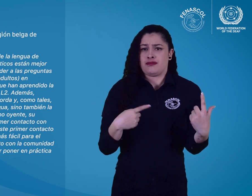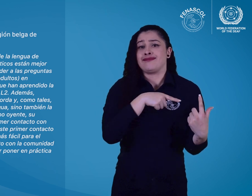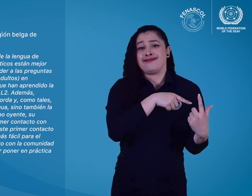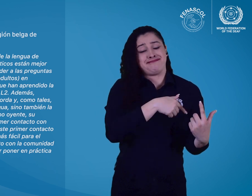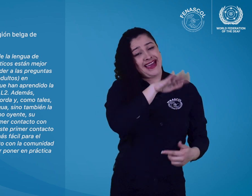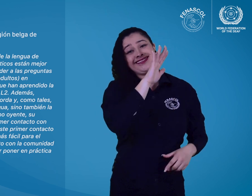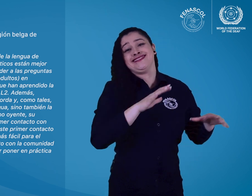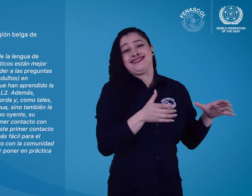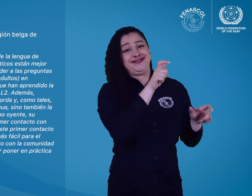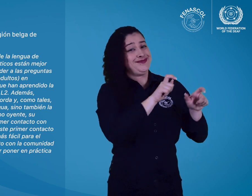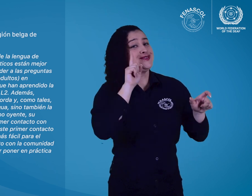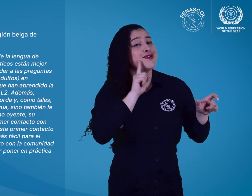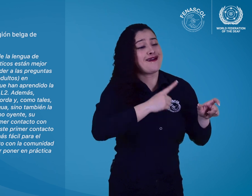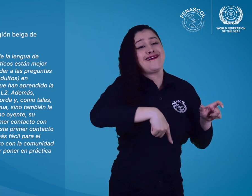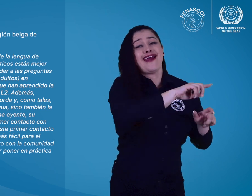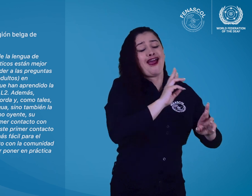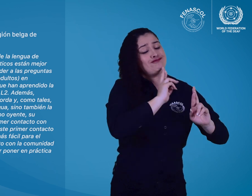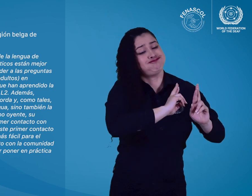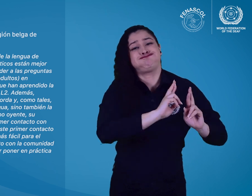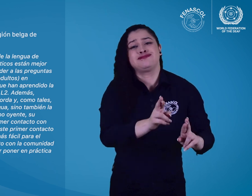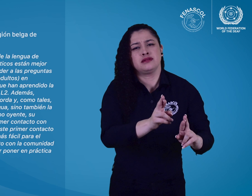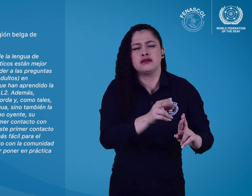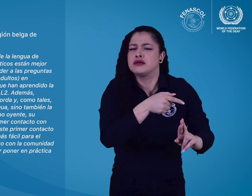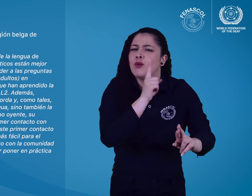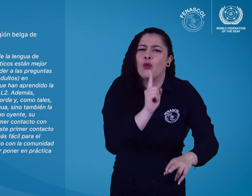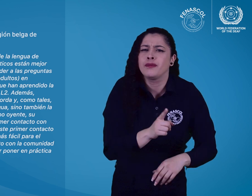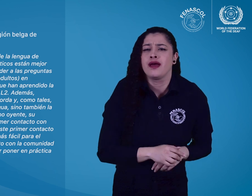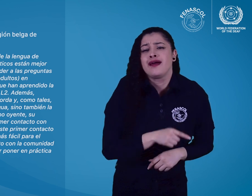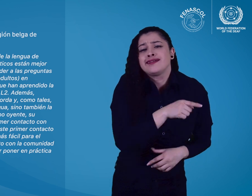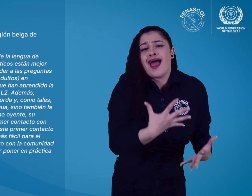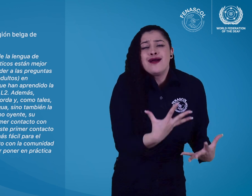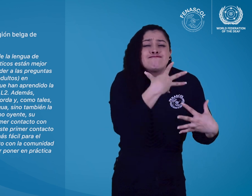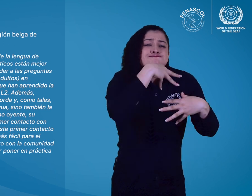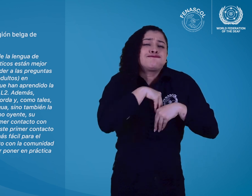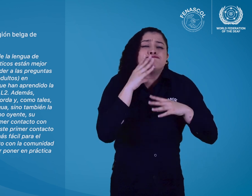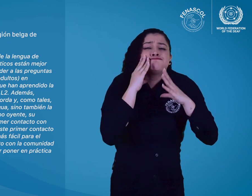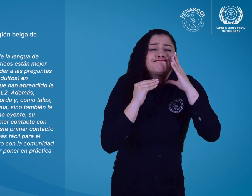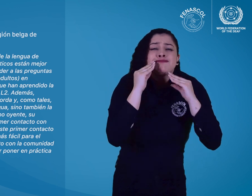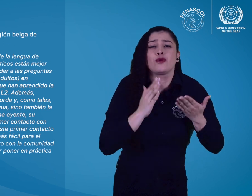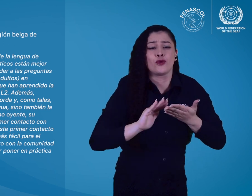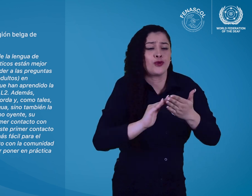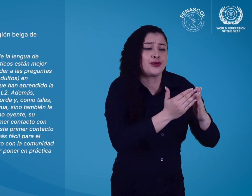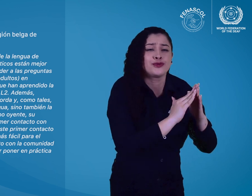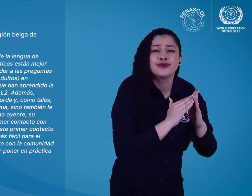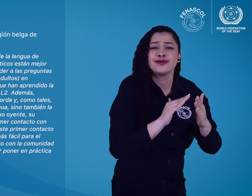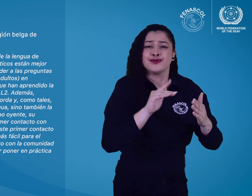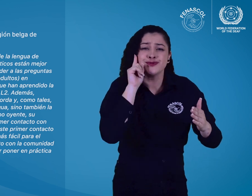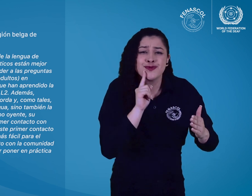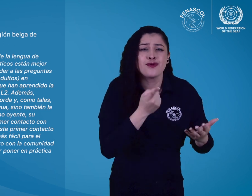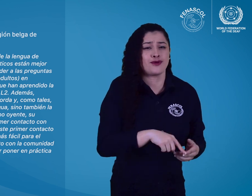tales no solo pueden transmitir la lengua sino también la cultura. A